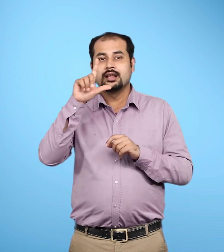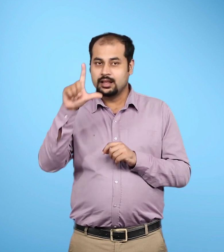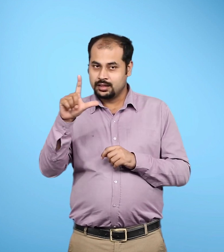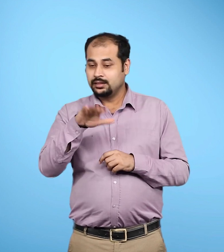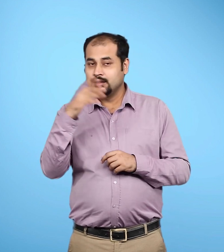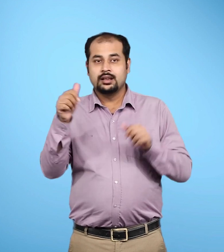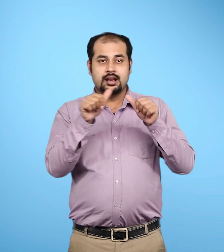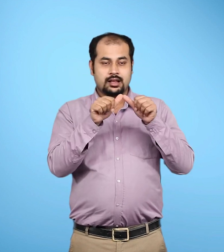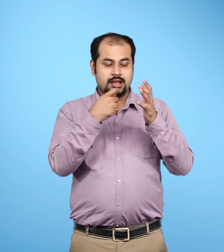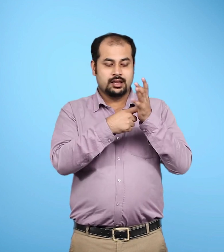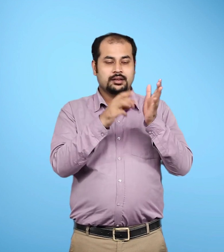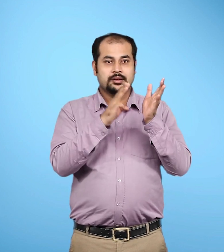चंद्रमा की सतह पर कदम रखा